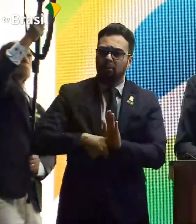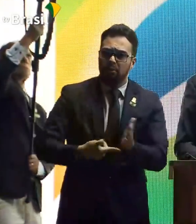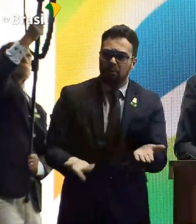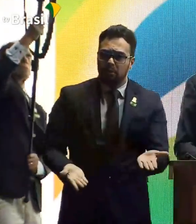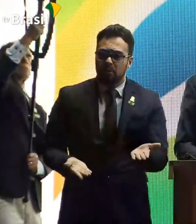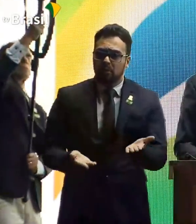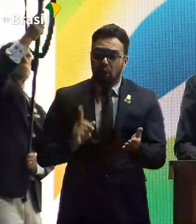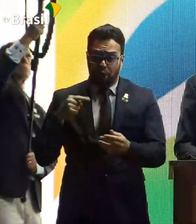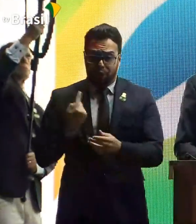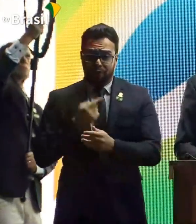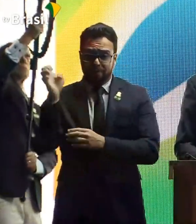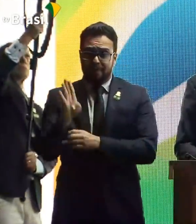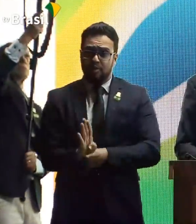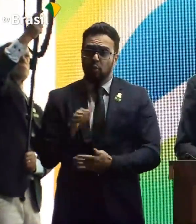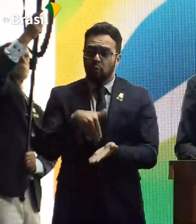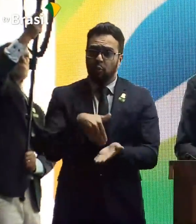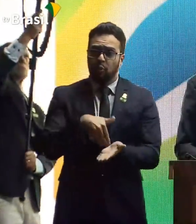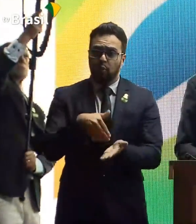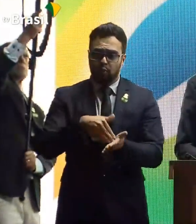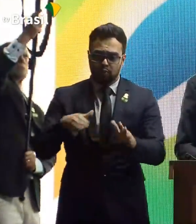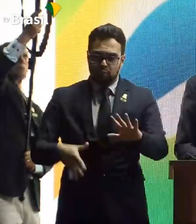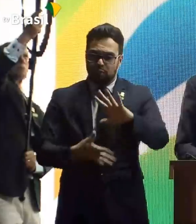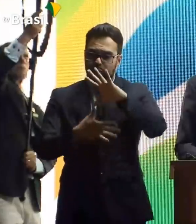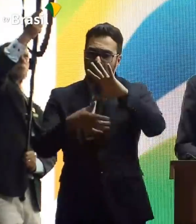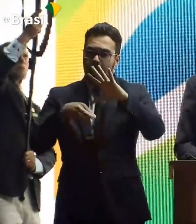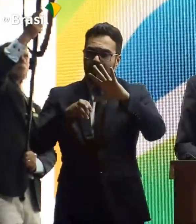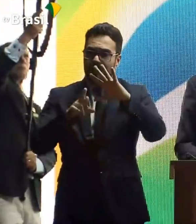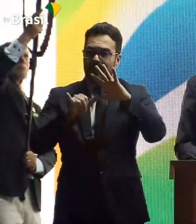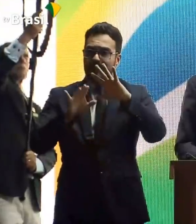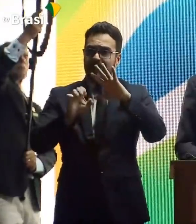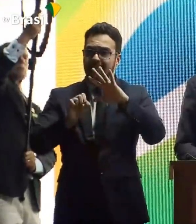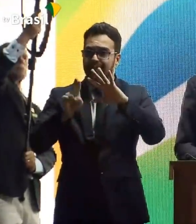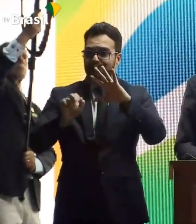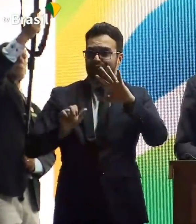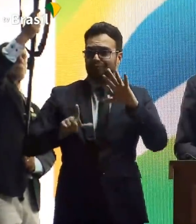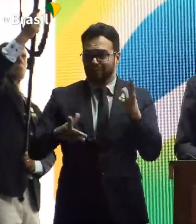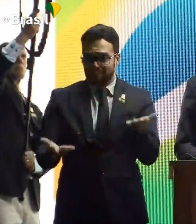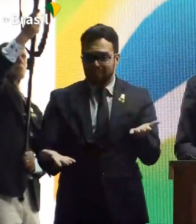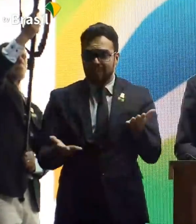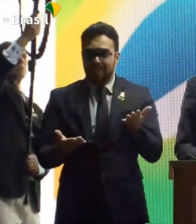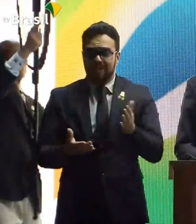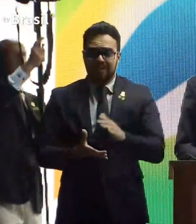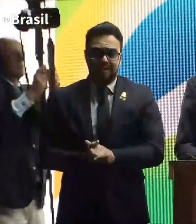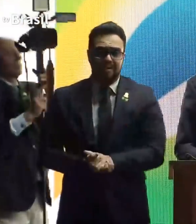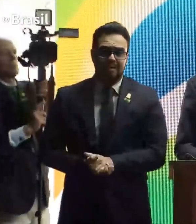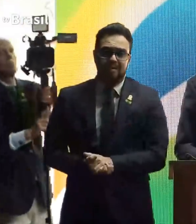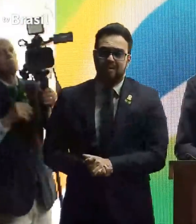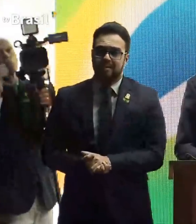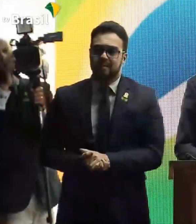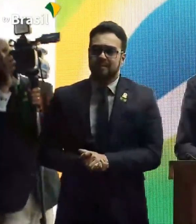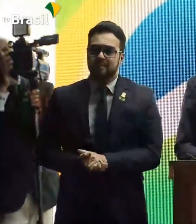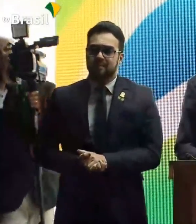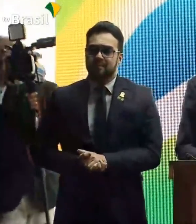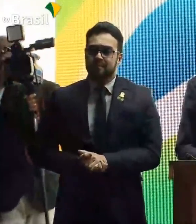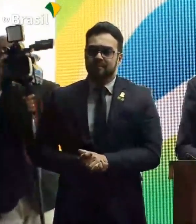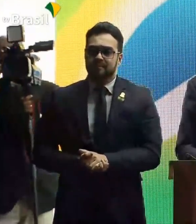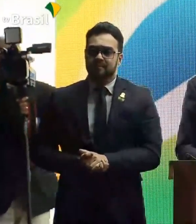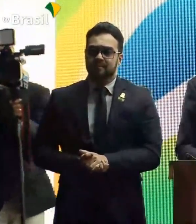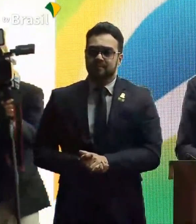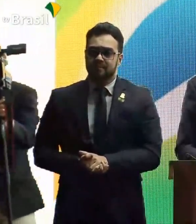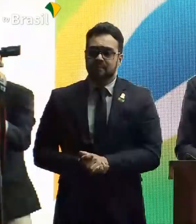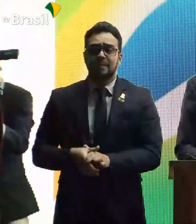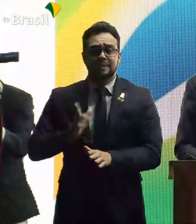Nós somos os últimos, o último aqui na América do Sul. Doutor Pacheco, temos algum prêmio Nobel no Brasil? Tem.